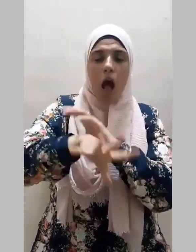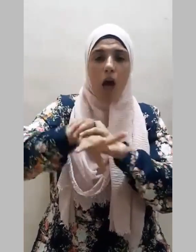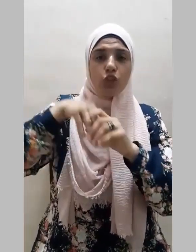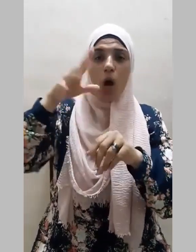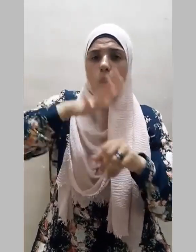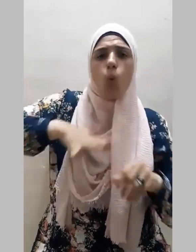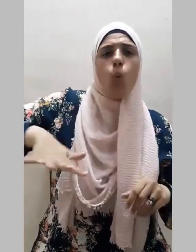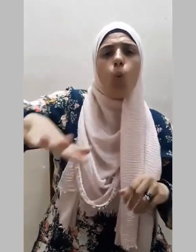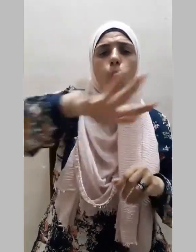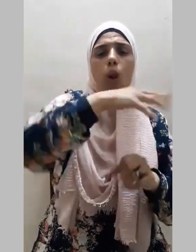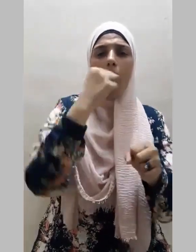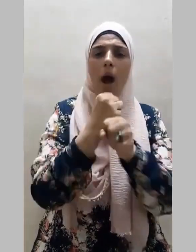أمرنا رشدا